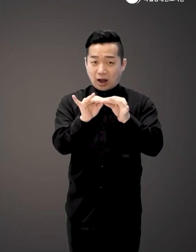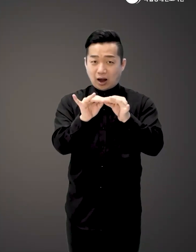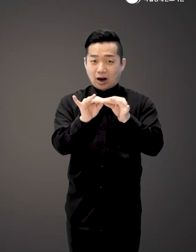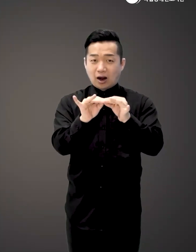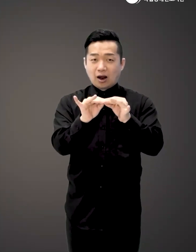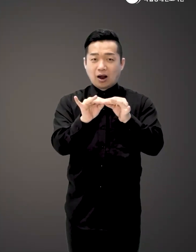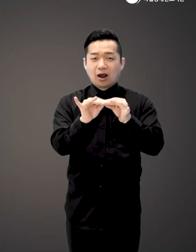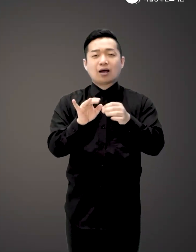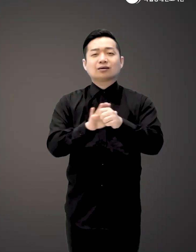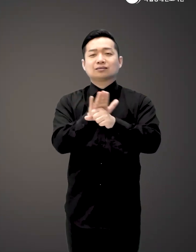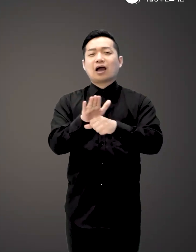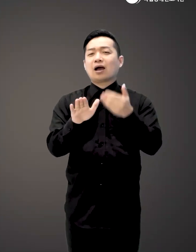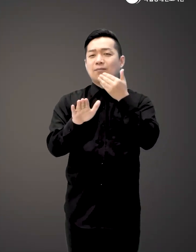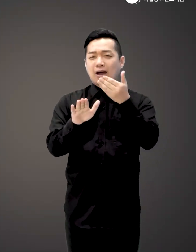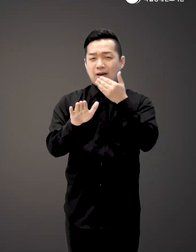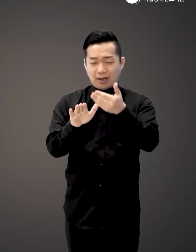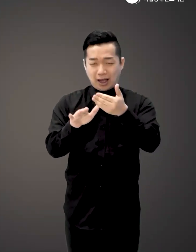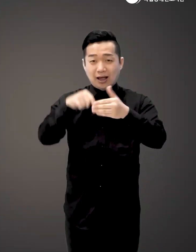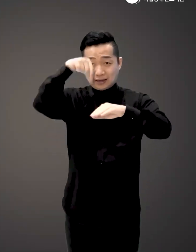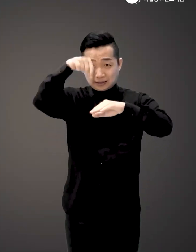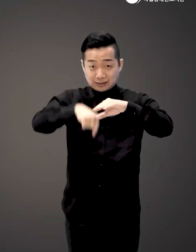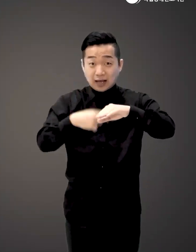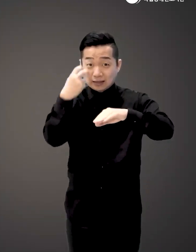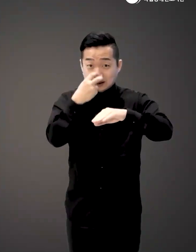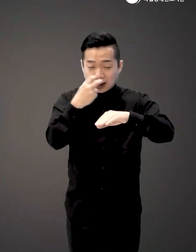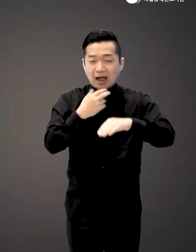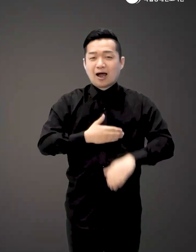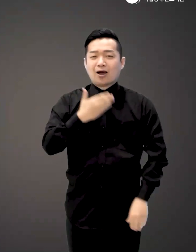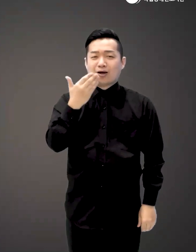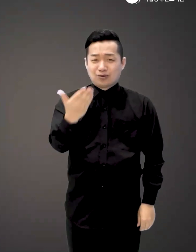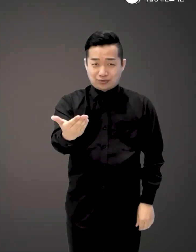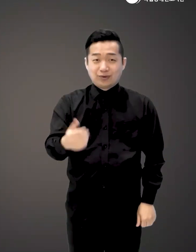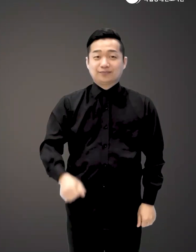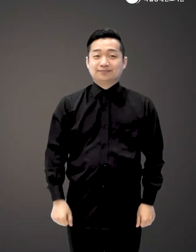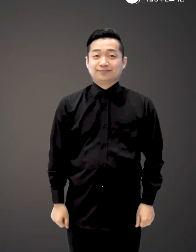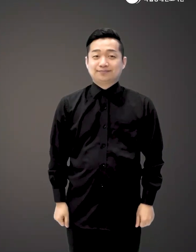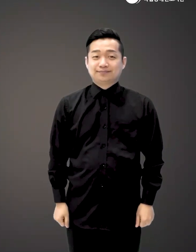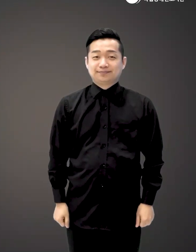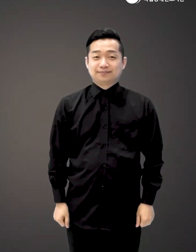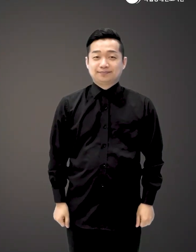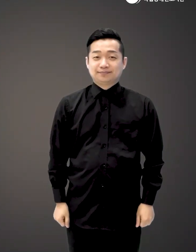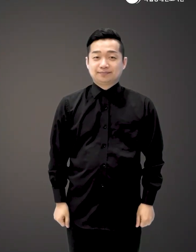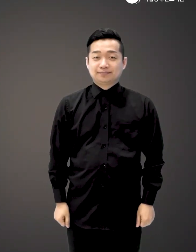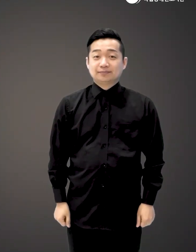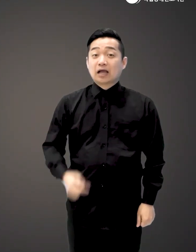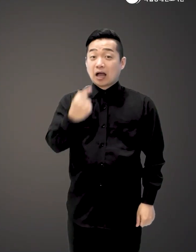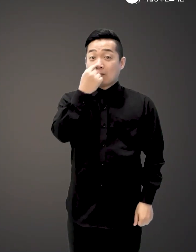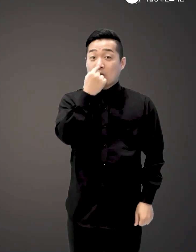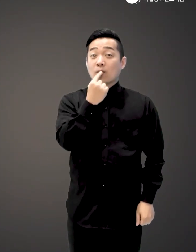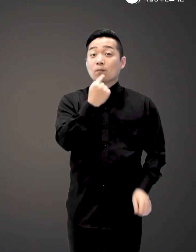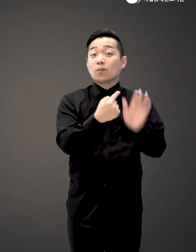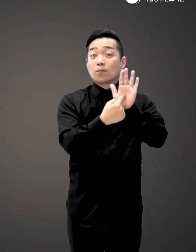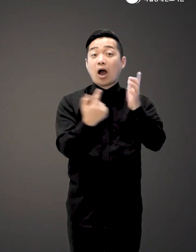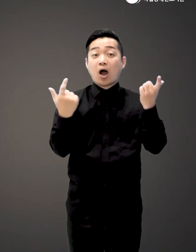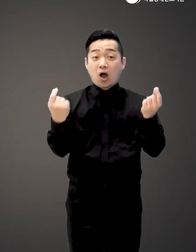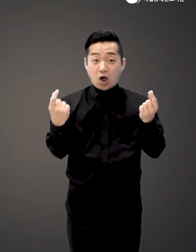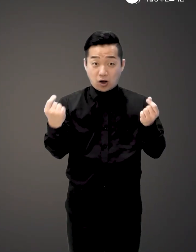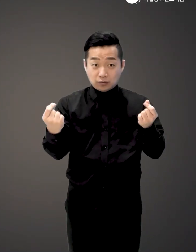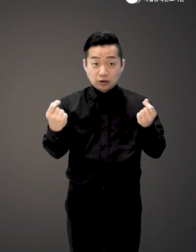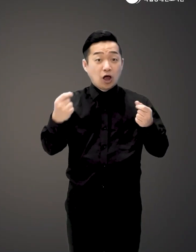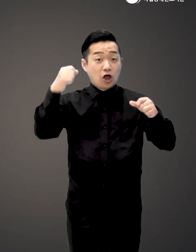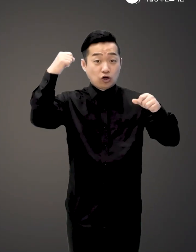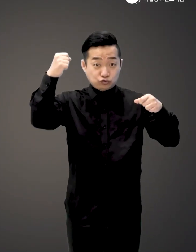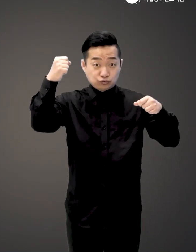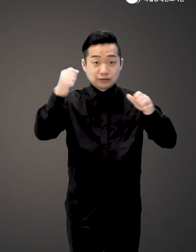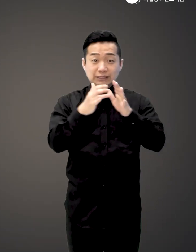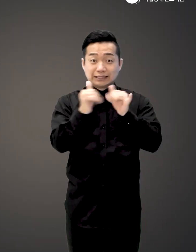심지어는 사랑할 수 있는지 섬세하게 탐구하여 알려주는 것 같습니다 작가 스스로 밝힌 것과 같이